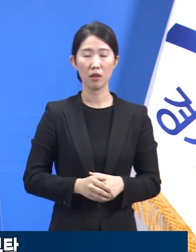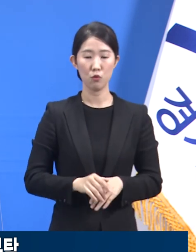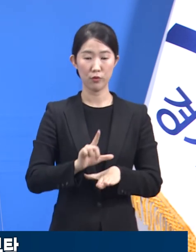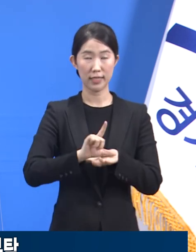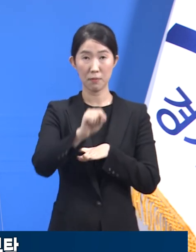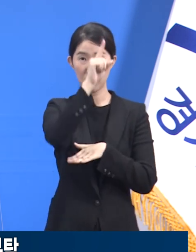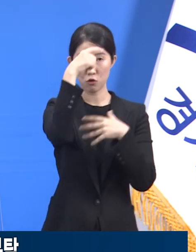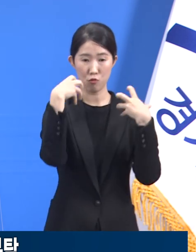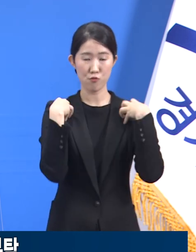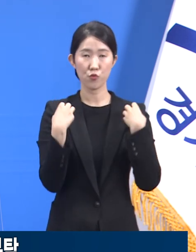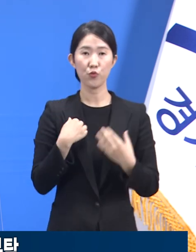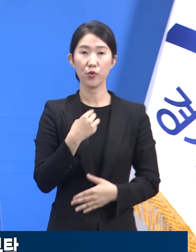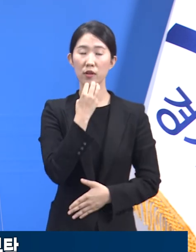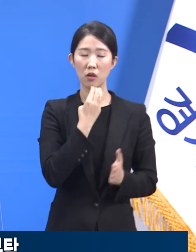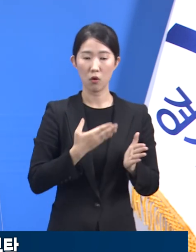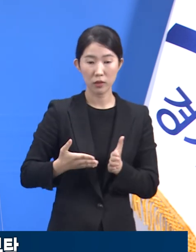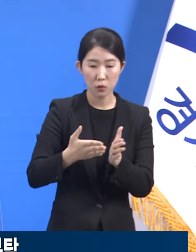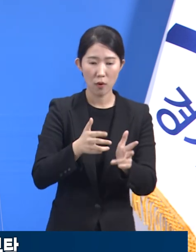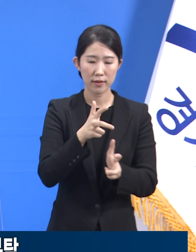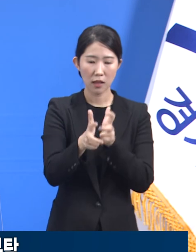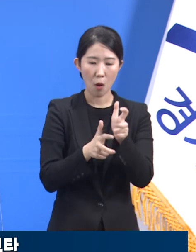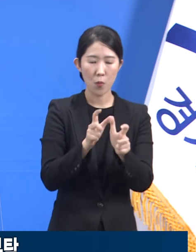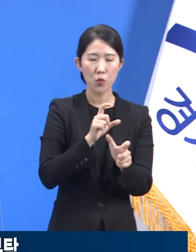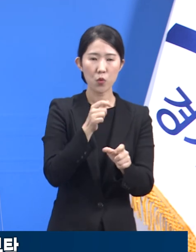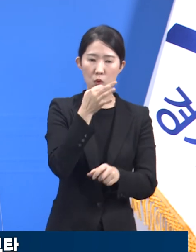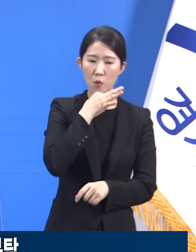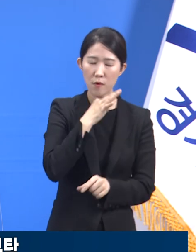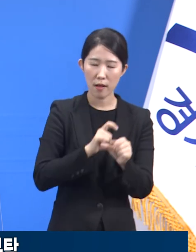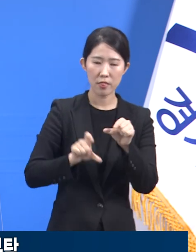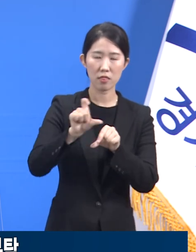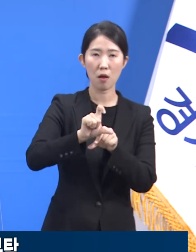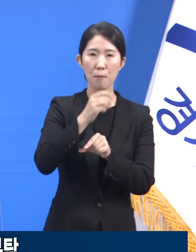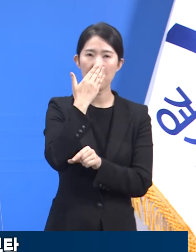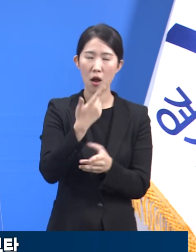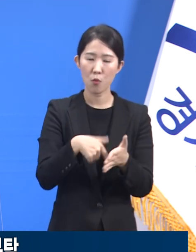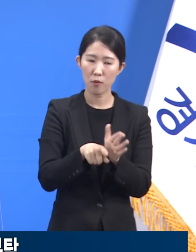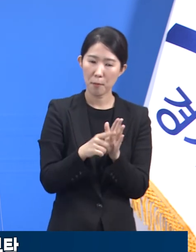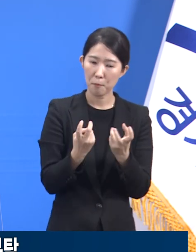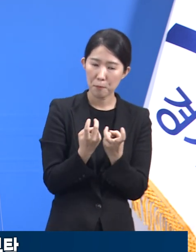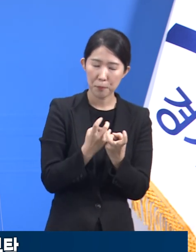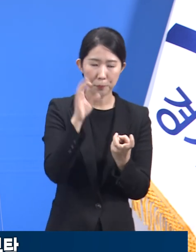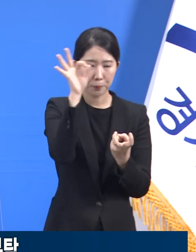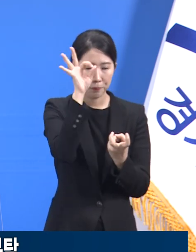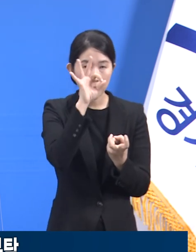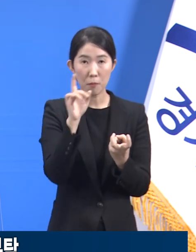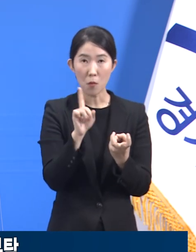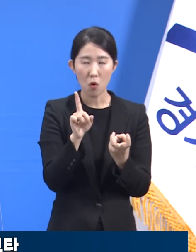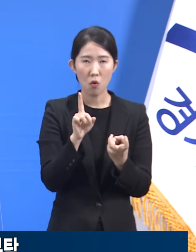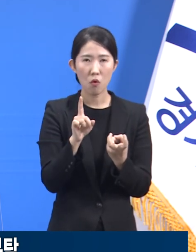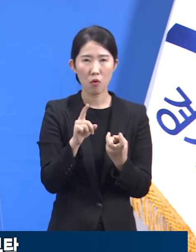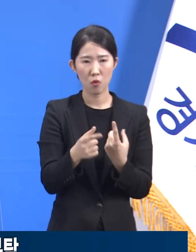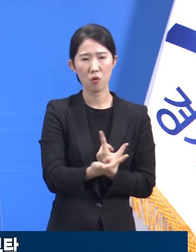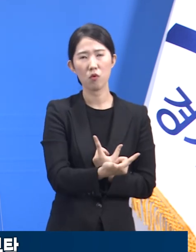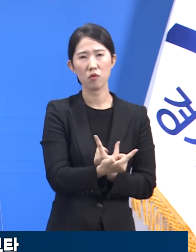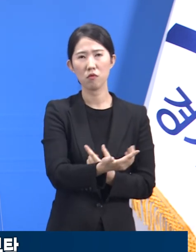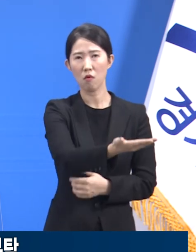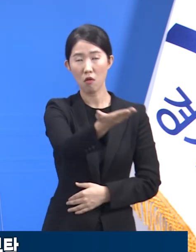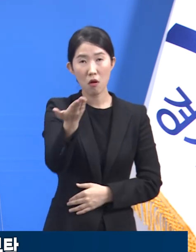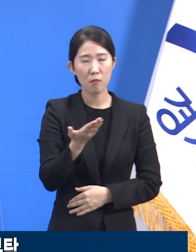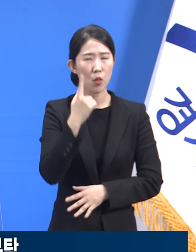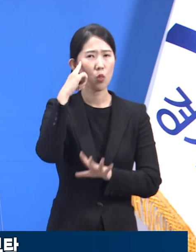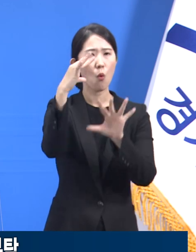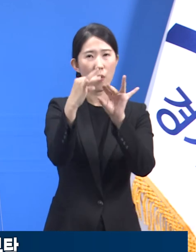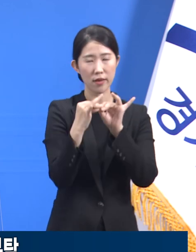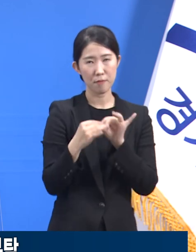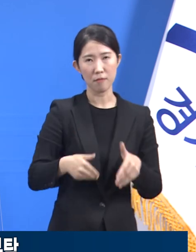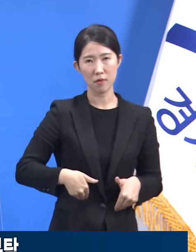최대화하는 묘연을 찾아야 한다면 아마도 공동체 구성원들의 동의와 참여에 기반한 데 그